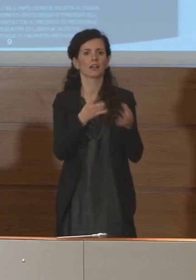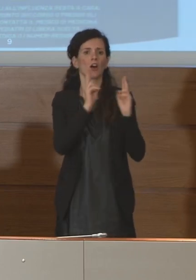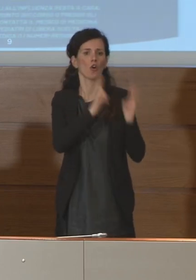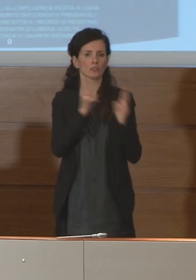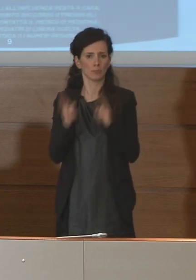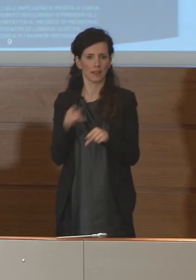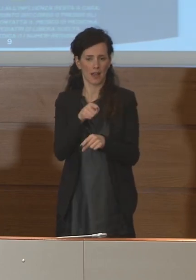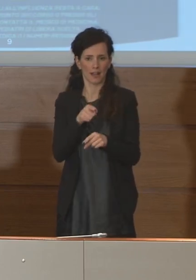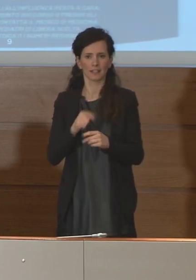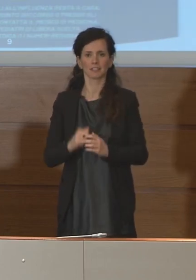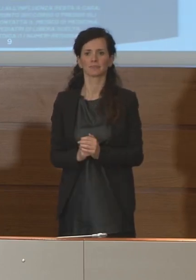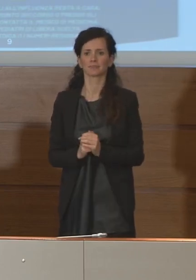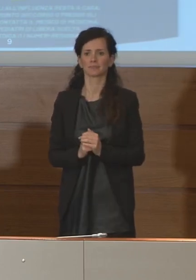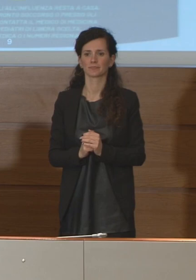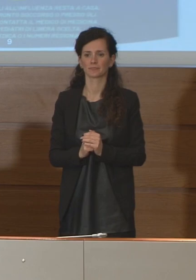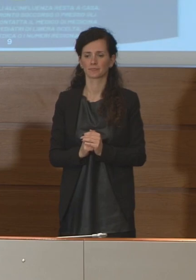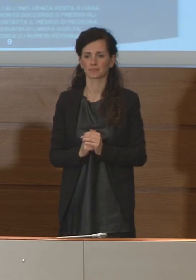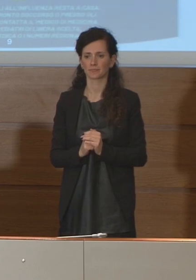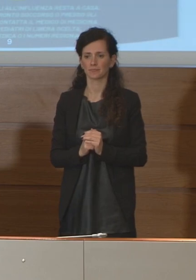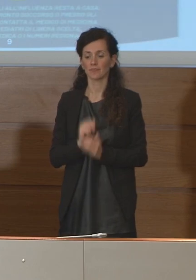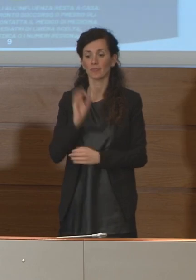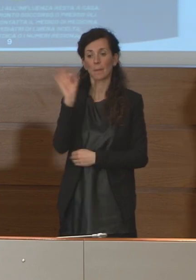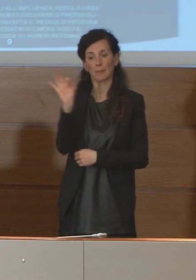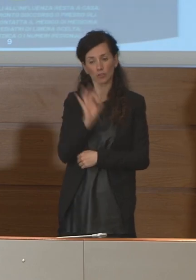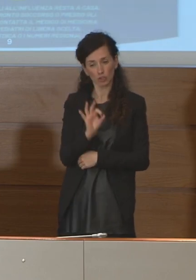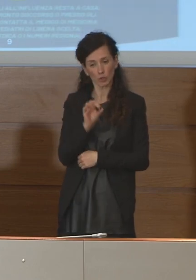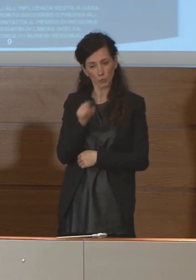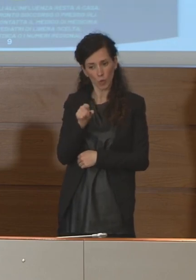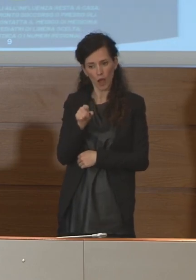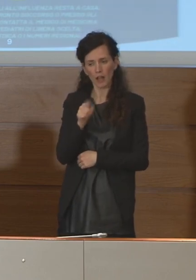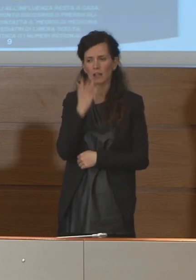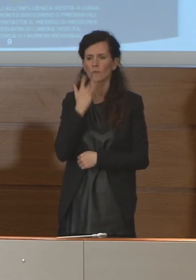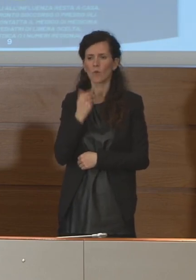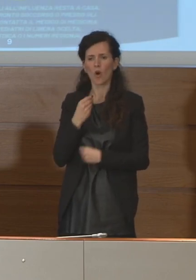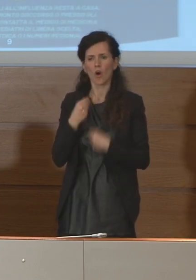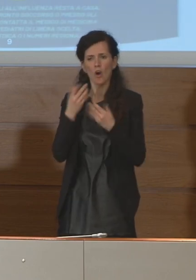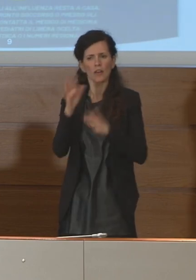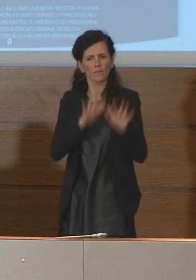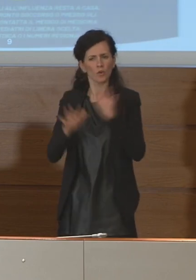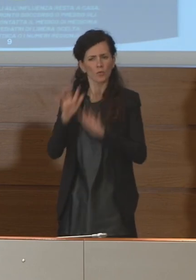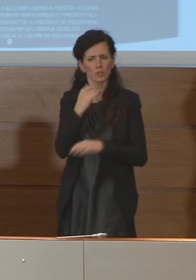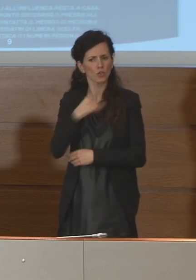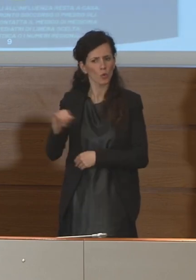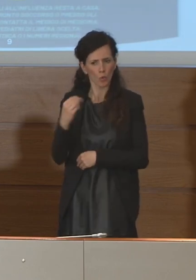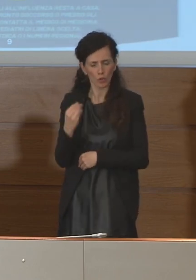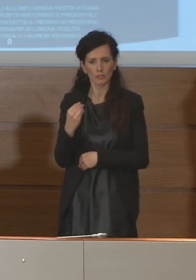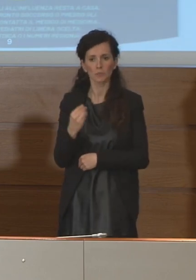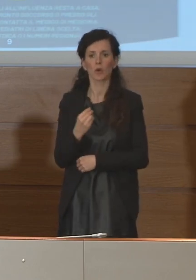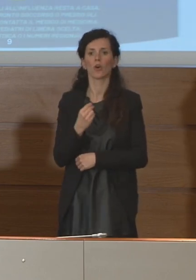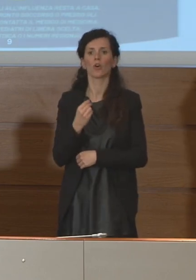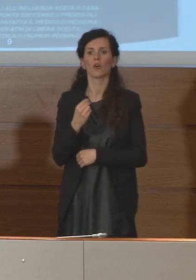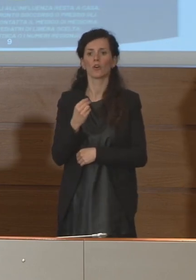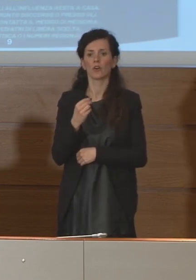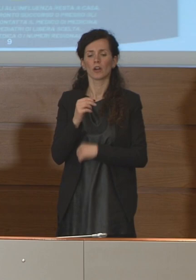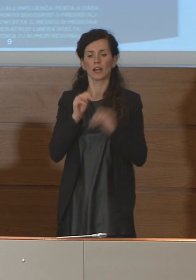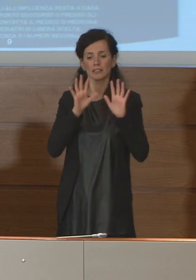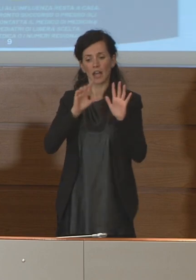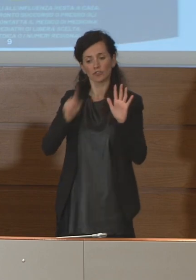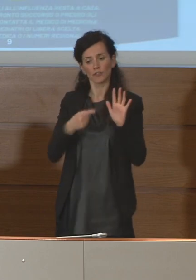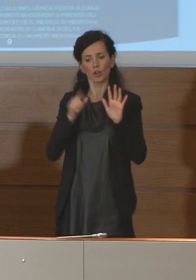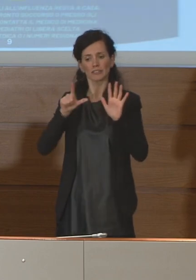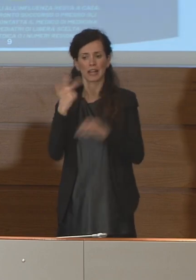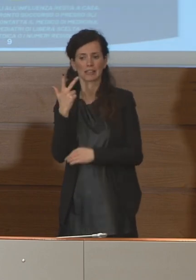riguarda le percentuali voglio dare ultimi due elementi, il totale dei guariti è il 10,73 per